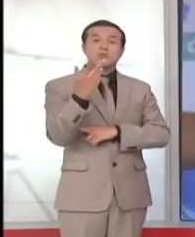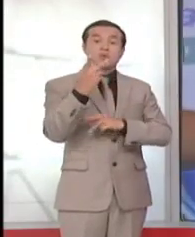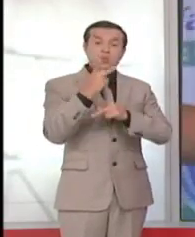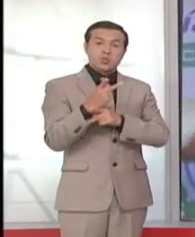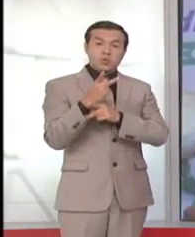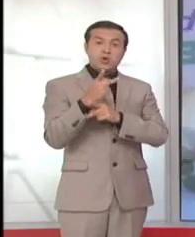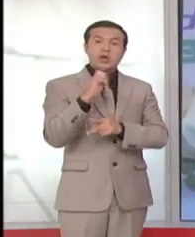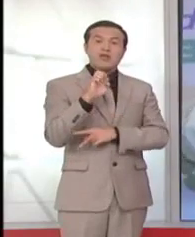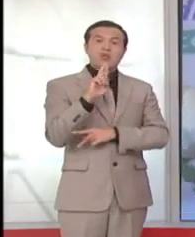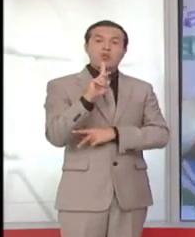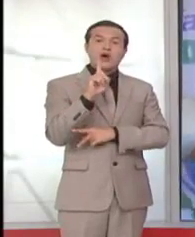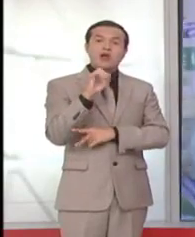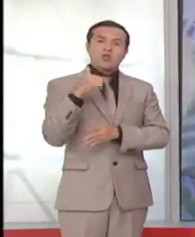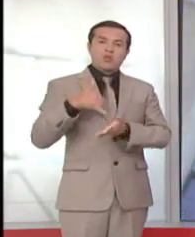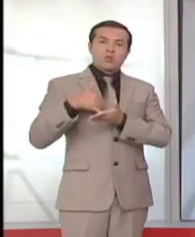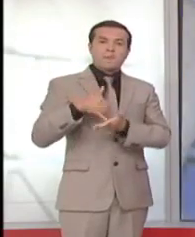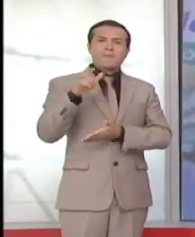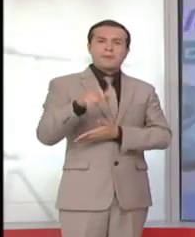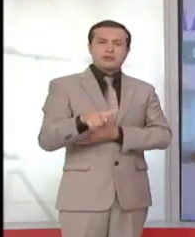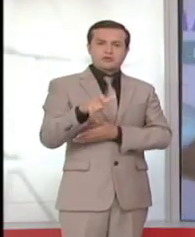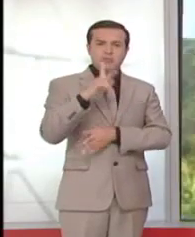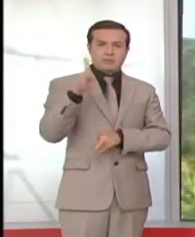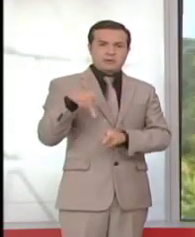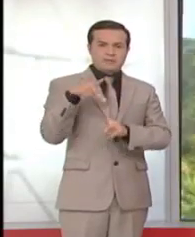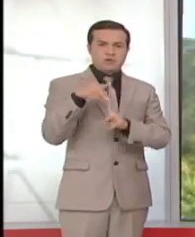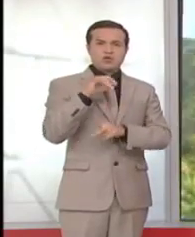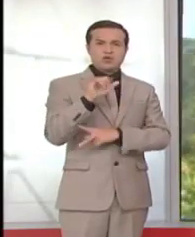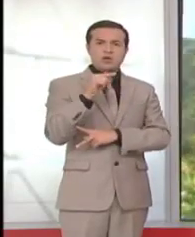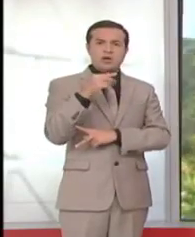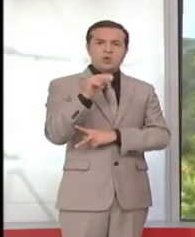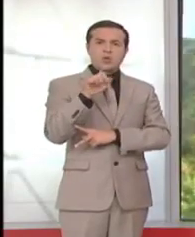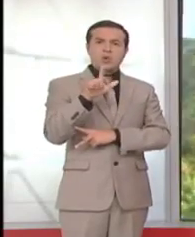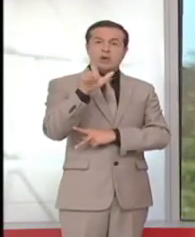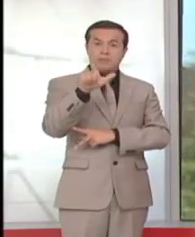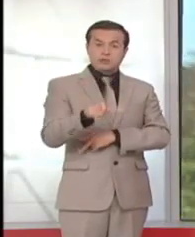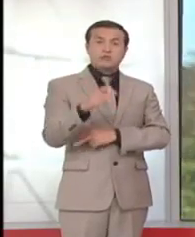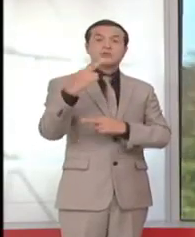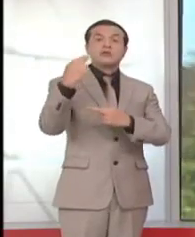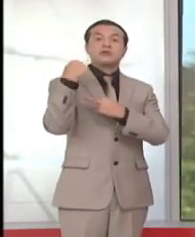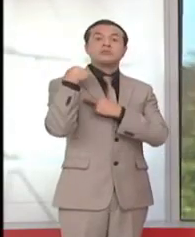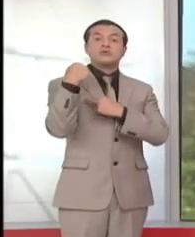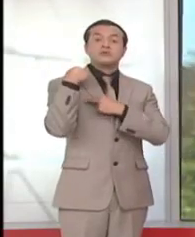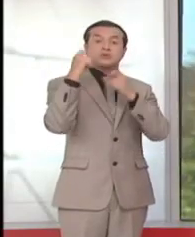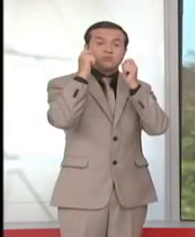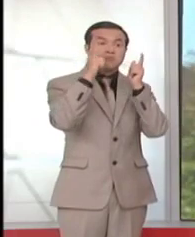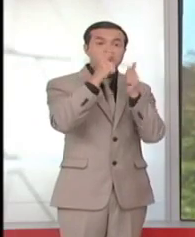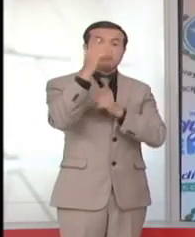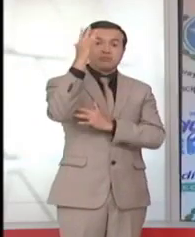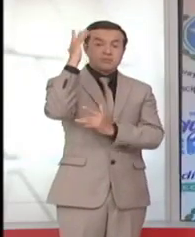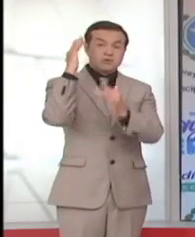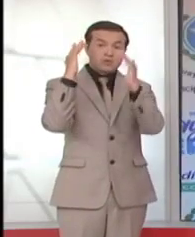Aspiazu, al señor Perfecto Yagual, jefe de guardabosques del Bosque Protector Cerro Blanco. Es un ejemplo